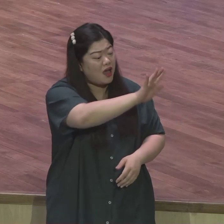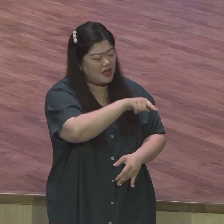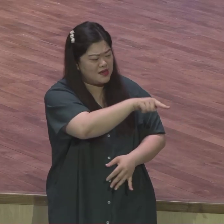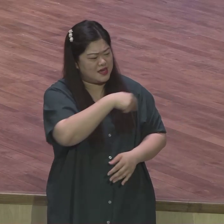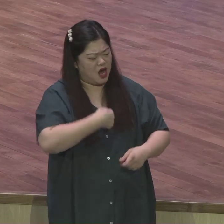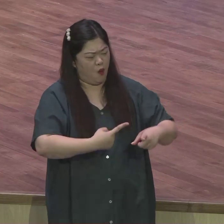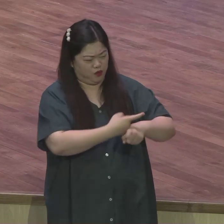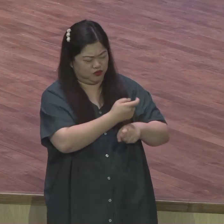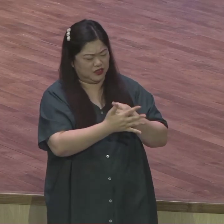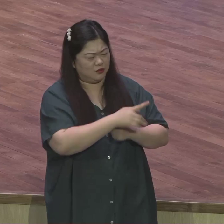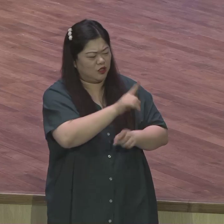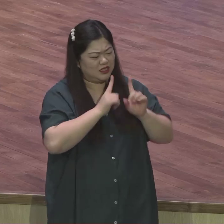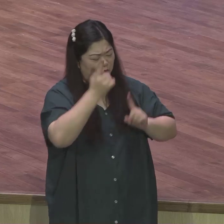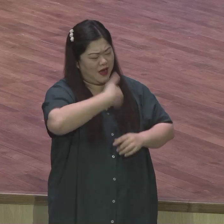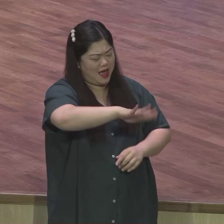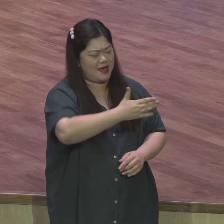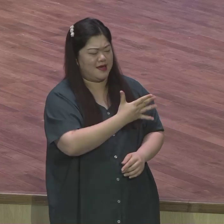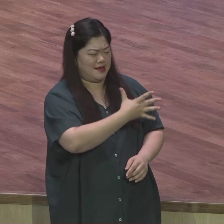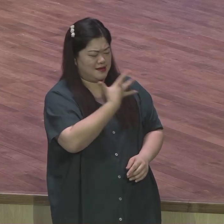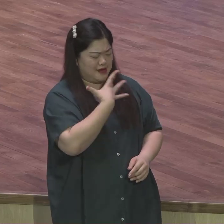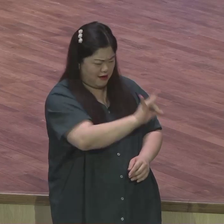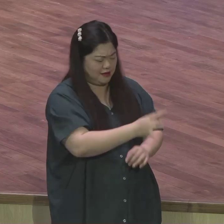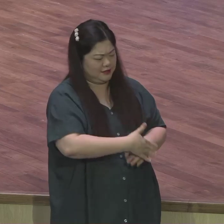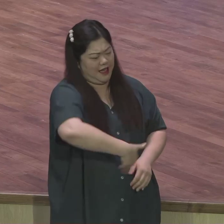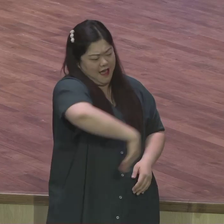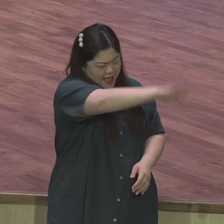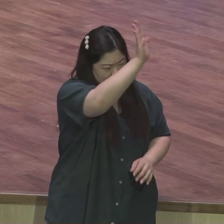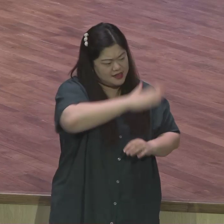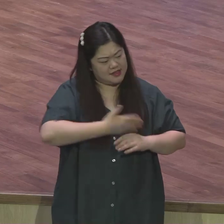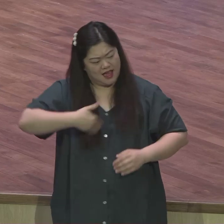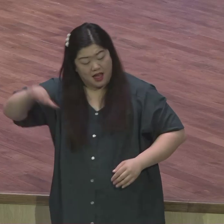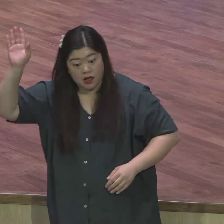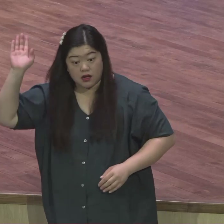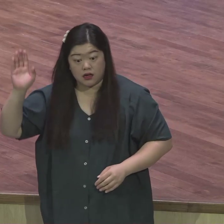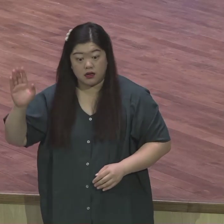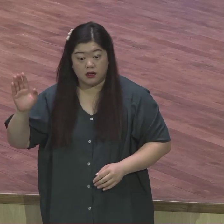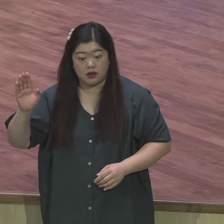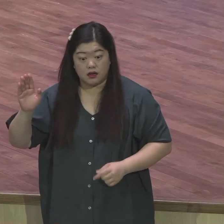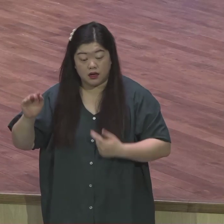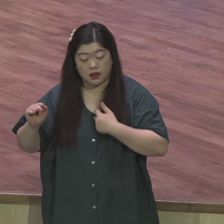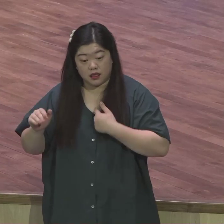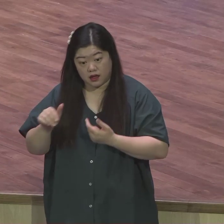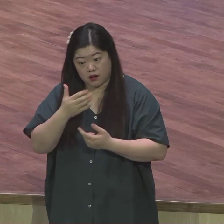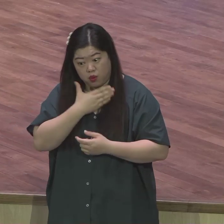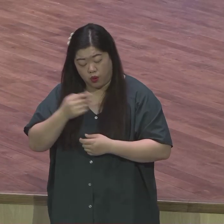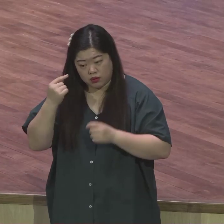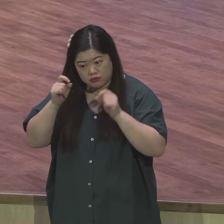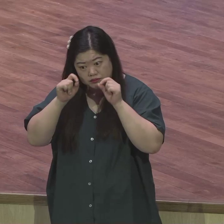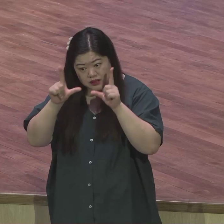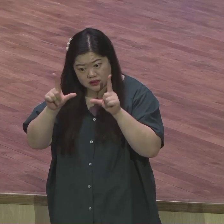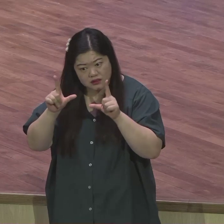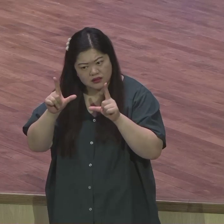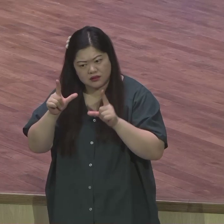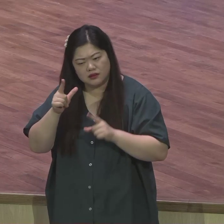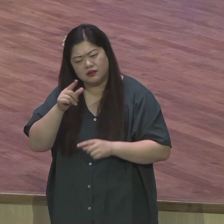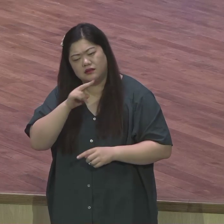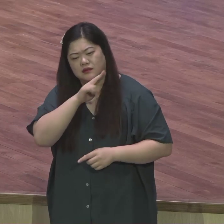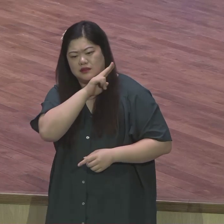그럴 수 없다는 거예요 구원받은 사람은 절대로 불신자 볼 때 가만히 있을 수가 없다 제가요 이렇게